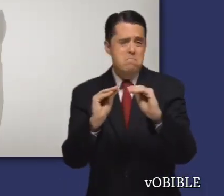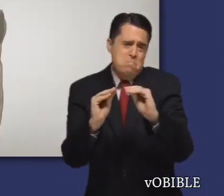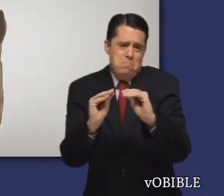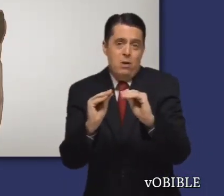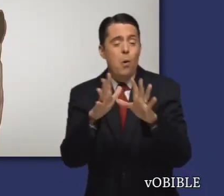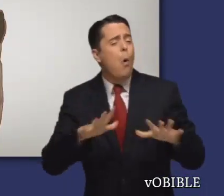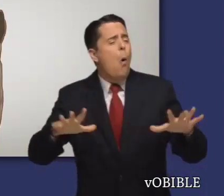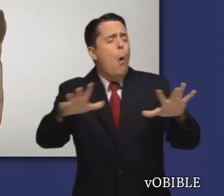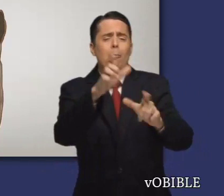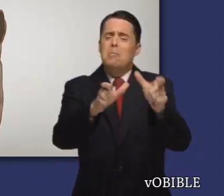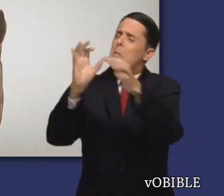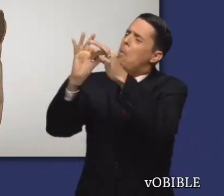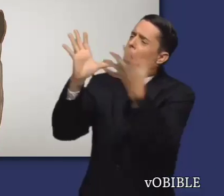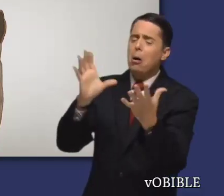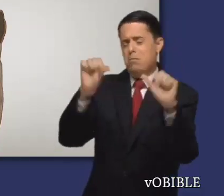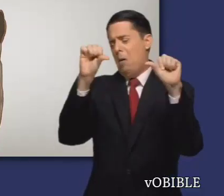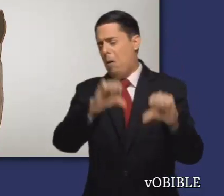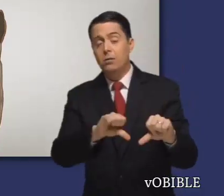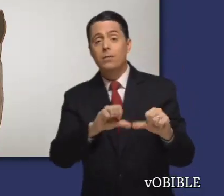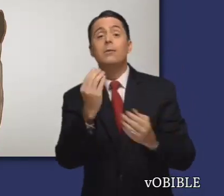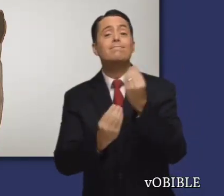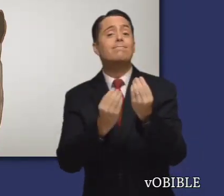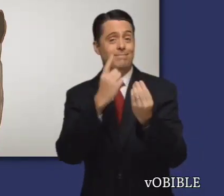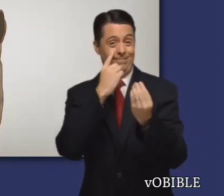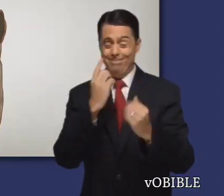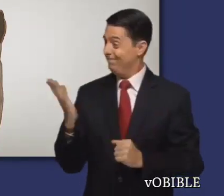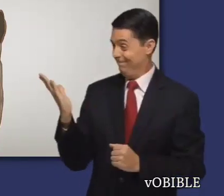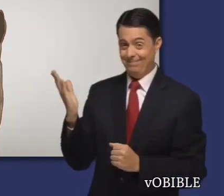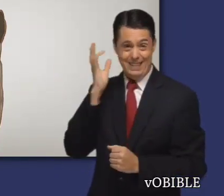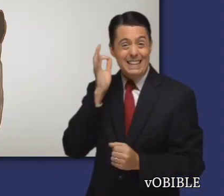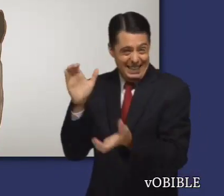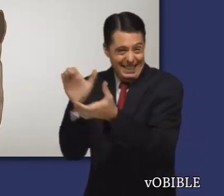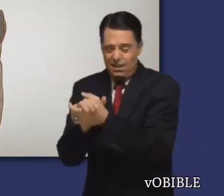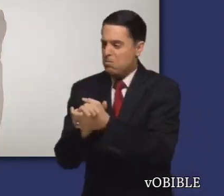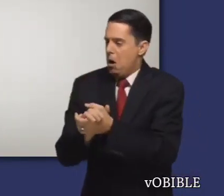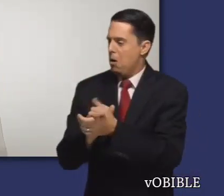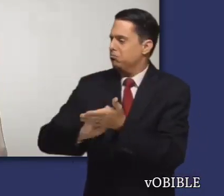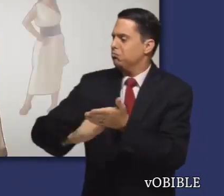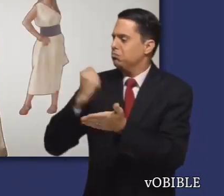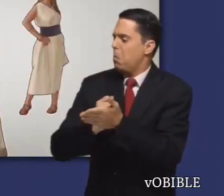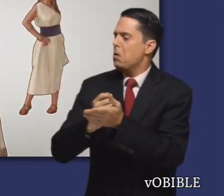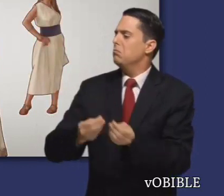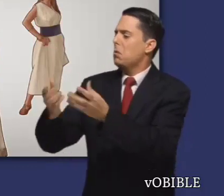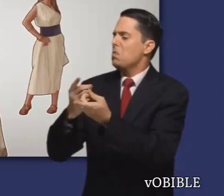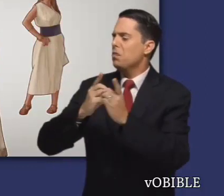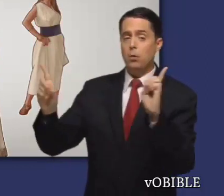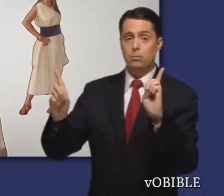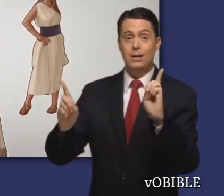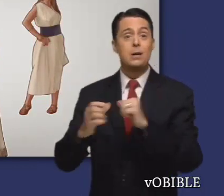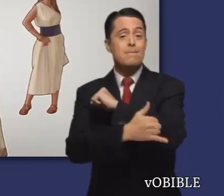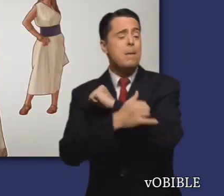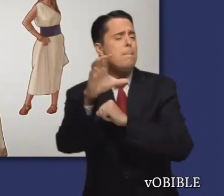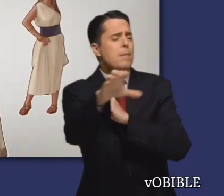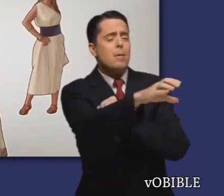Los sacerdotes han sido permisivos. No han corregido a los que se han divorciado sin razón para casarse con mujeres